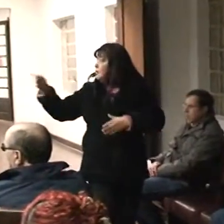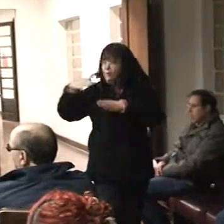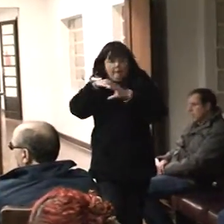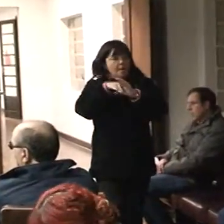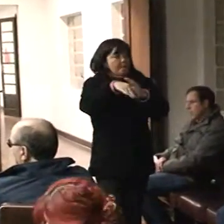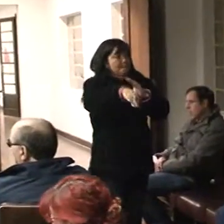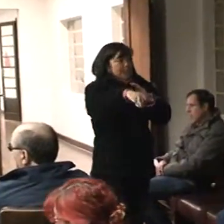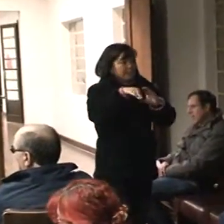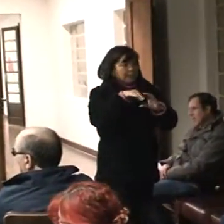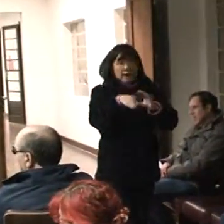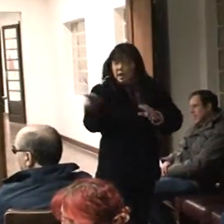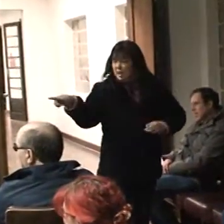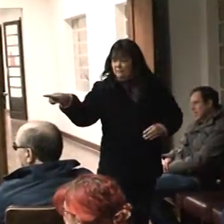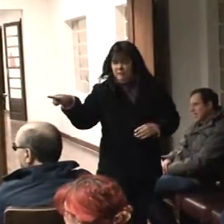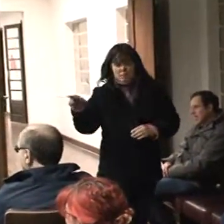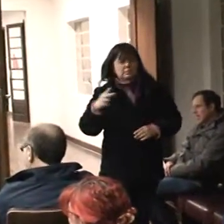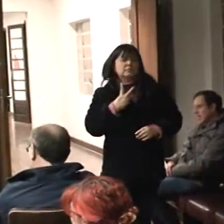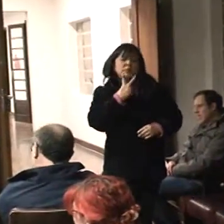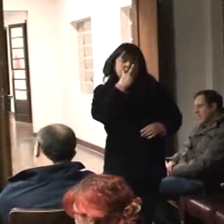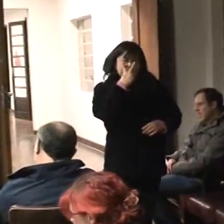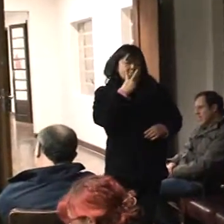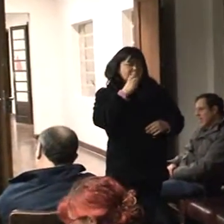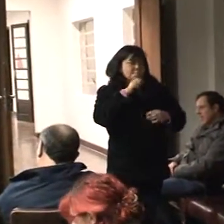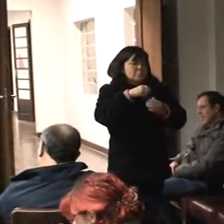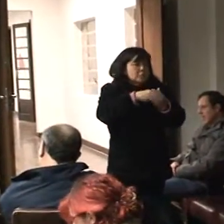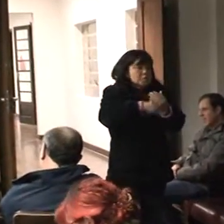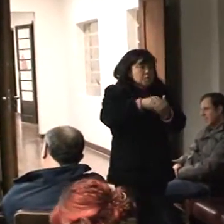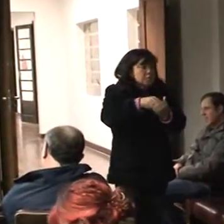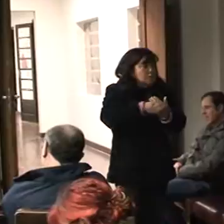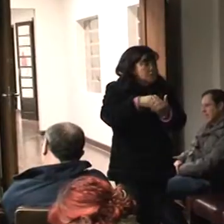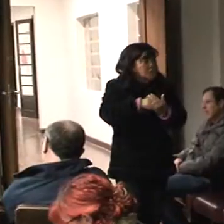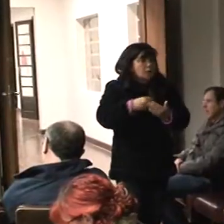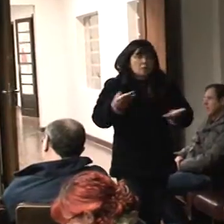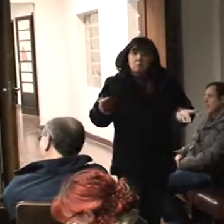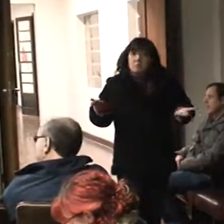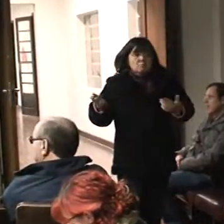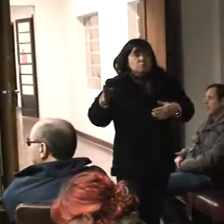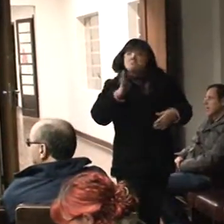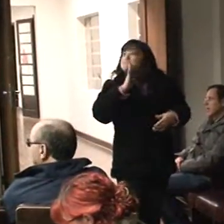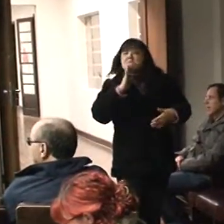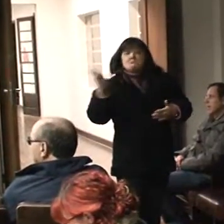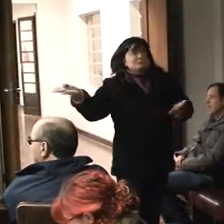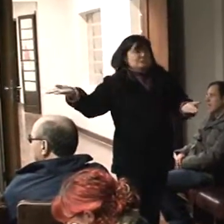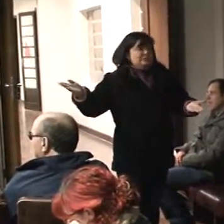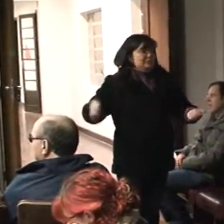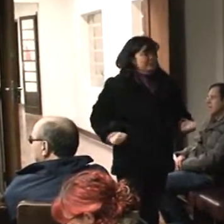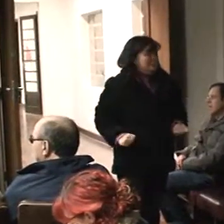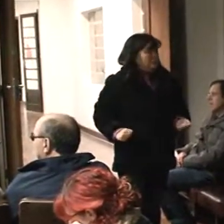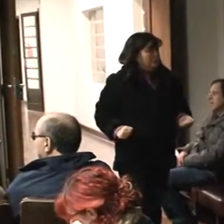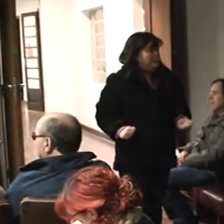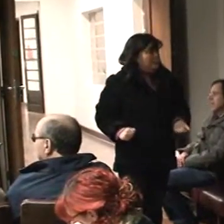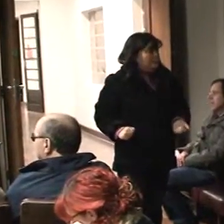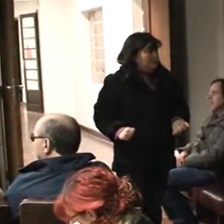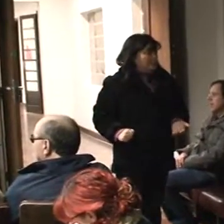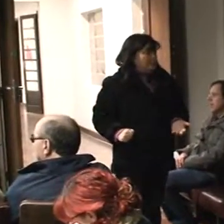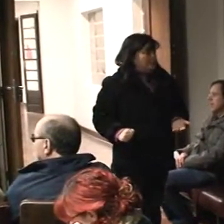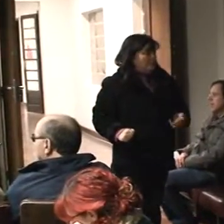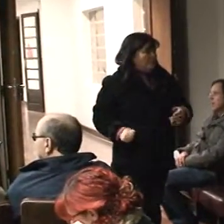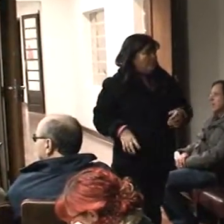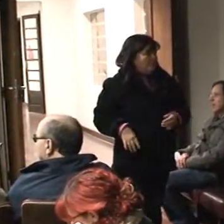não Na verdade, eu não sei se vocês se lembram, no final do governo Lula, Ele já falou bem